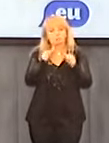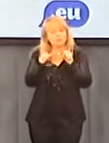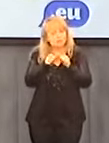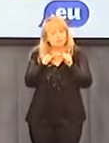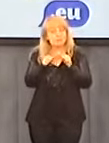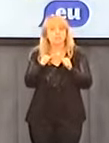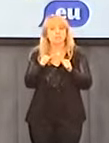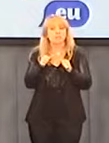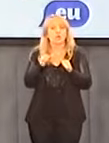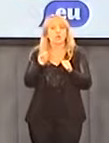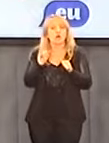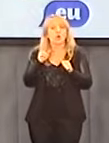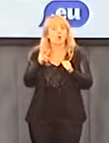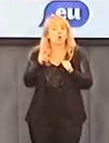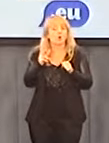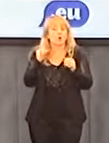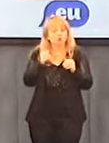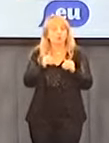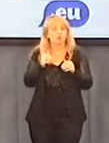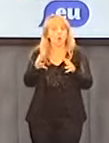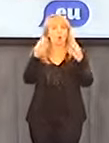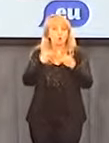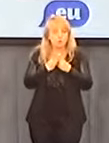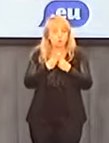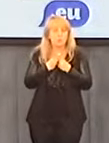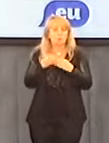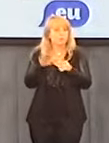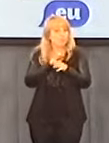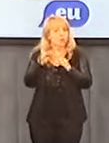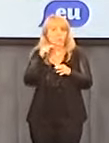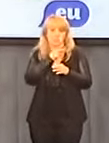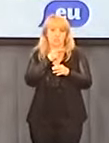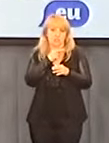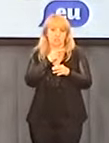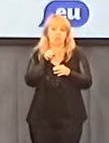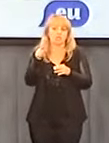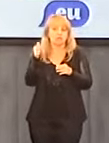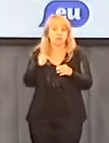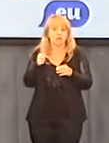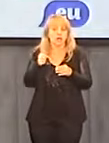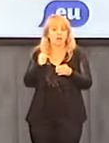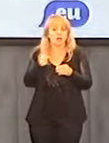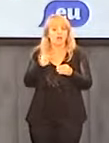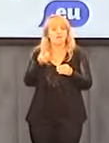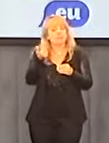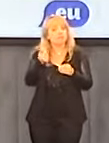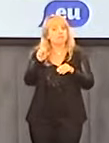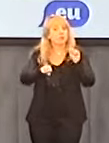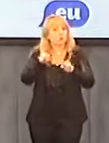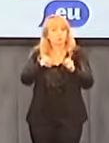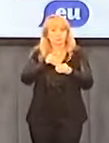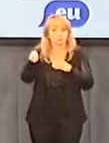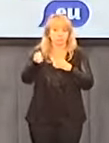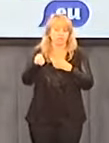tego zadośćuczynienia. Ona jest utrudniona dla tych ofiar ze względu na wysoką opłatę, którą trzeba wnieść do sądu. I ta